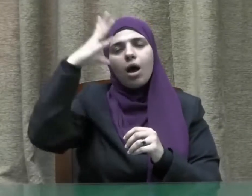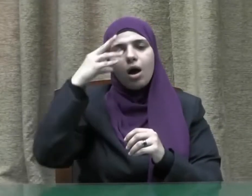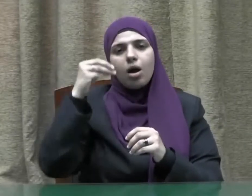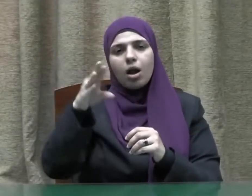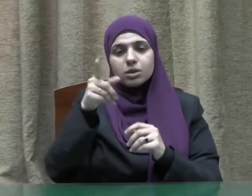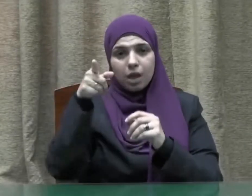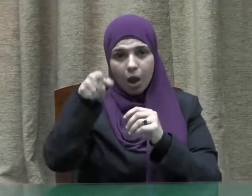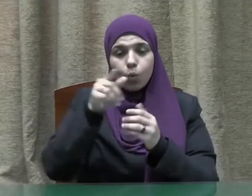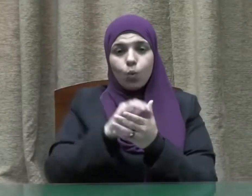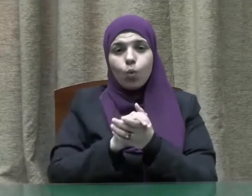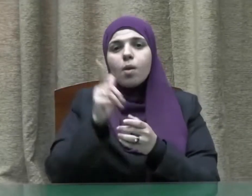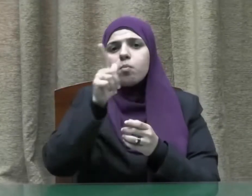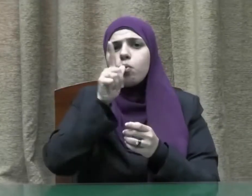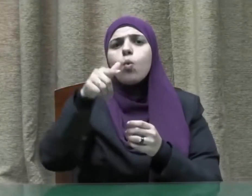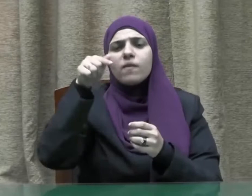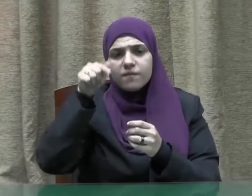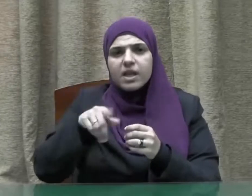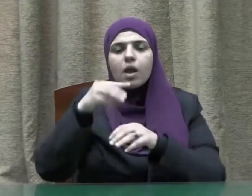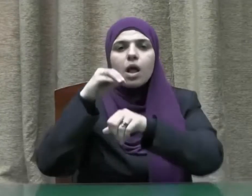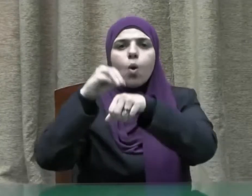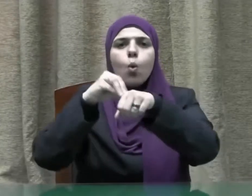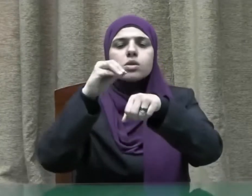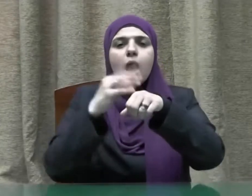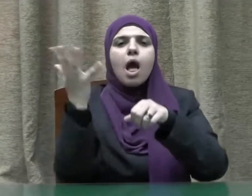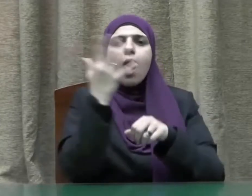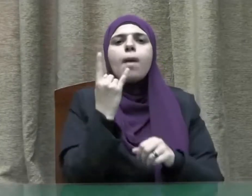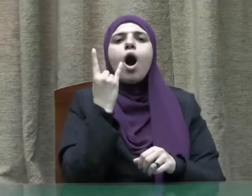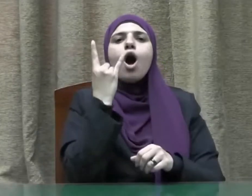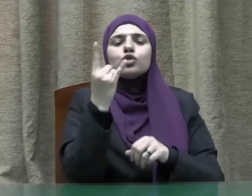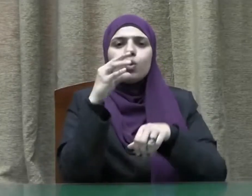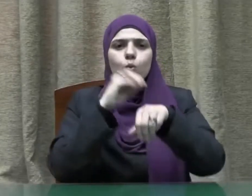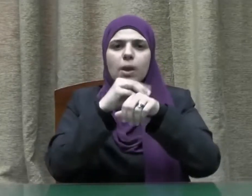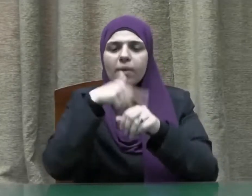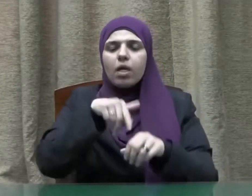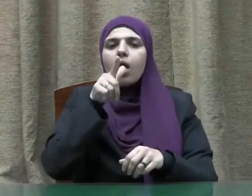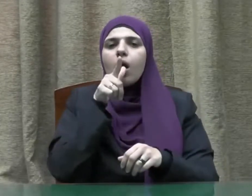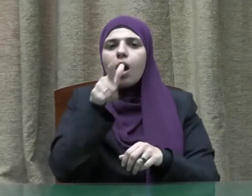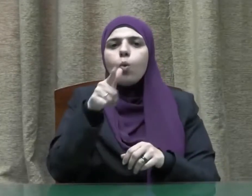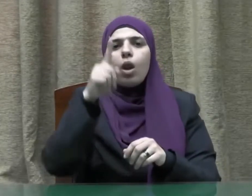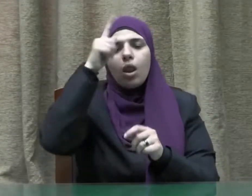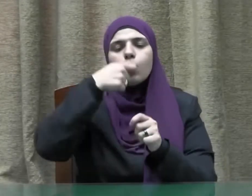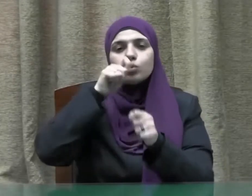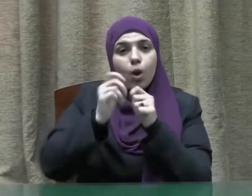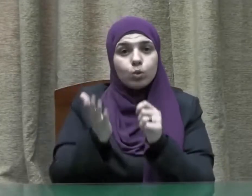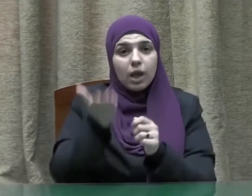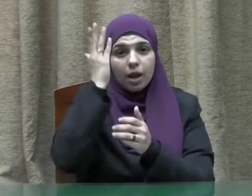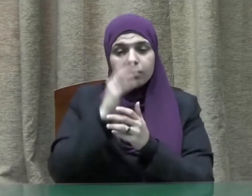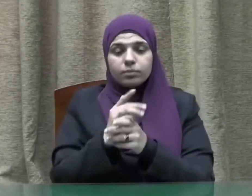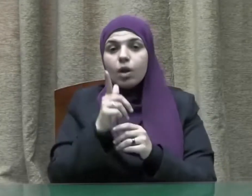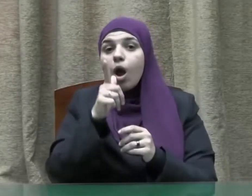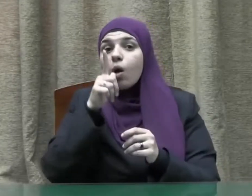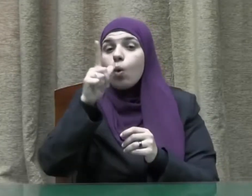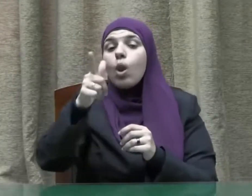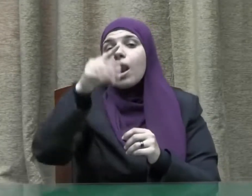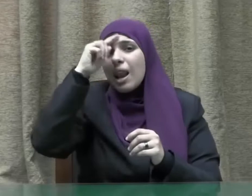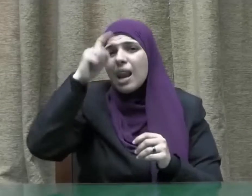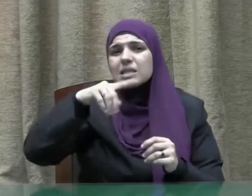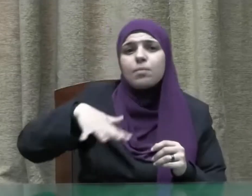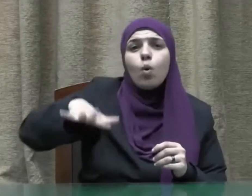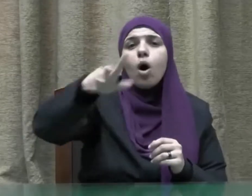عنهما يقول في شأن الوصايا العشر التي جاءت في قوله تعالى قل تعالوا أتل